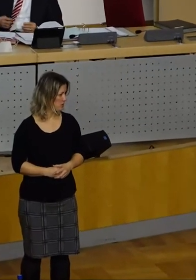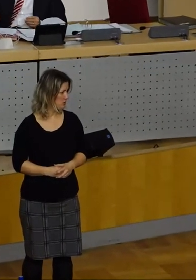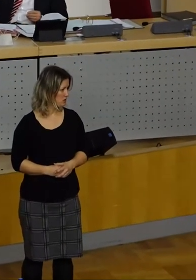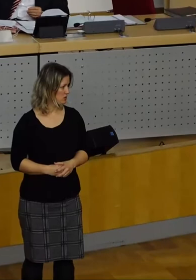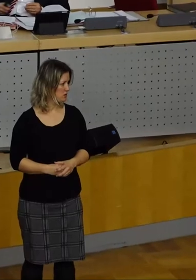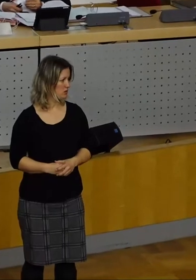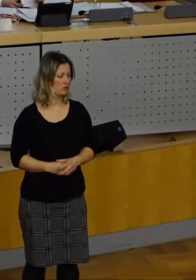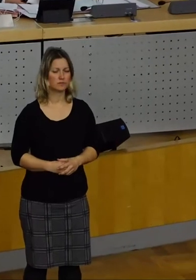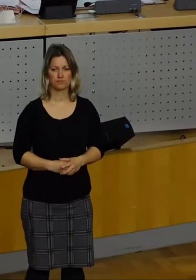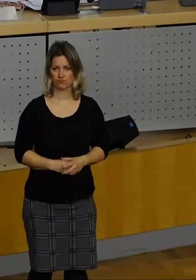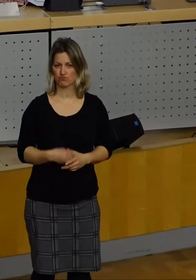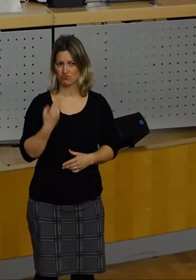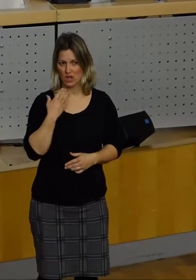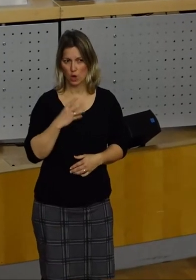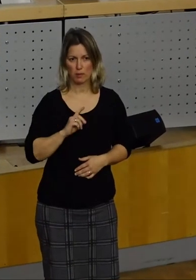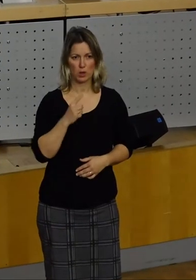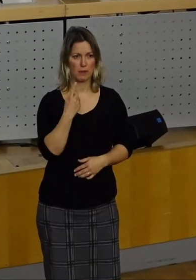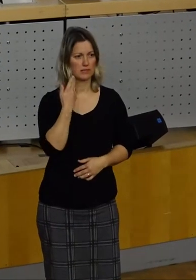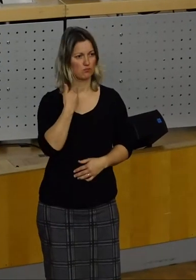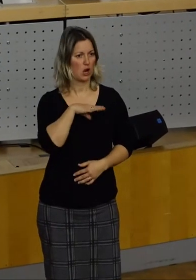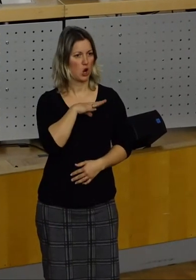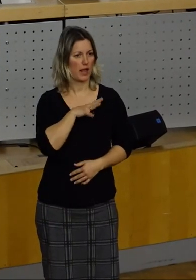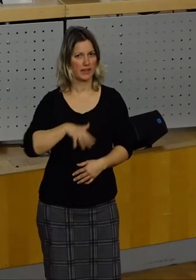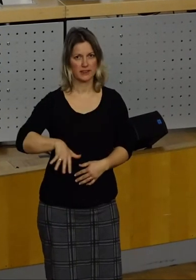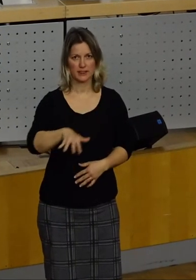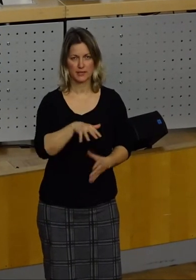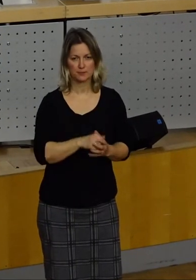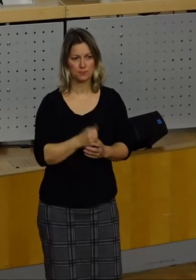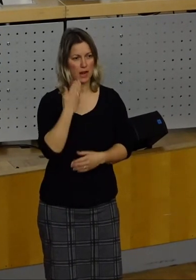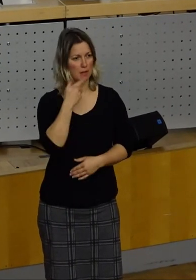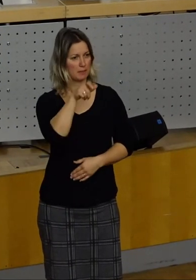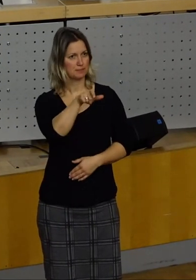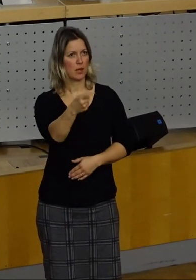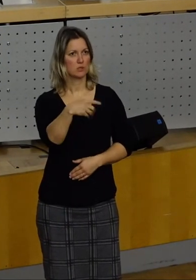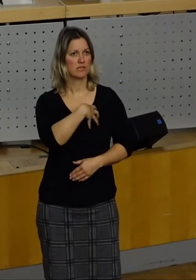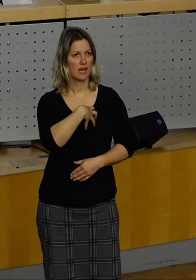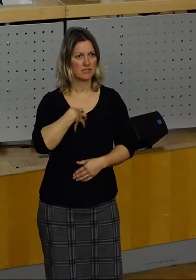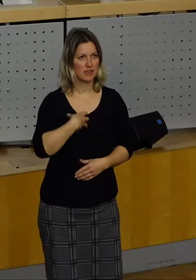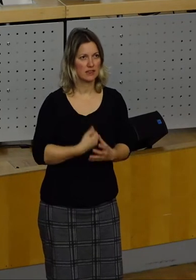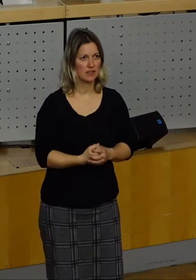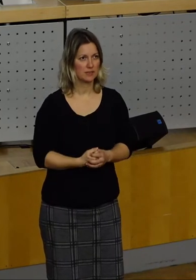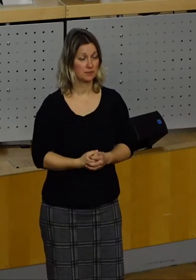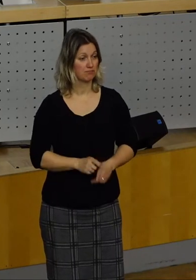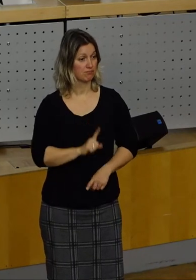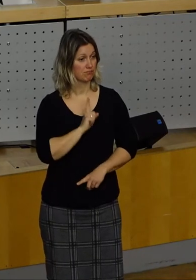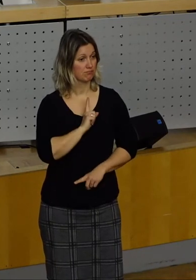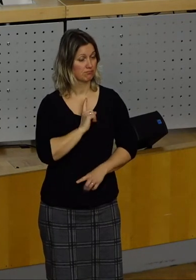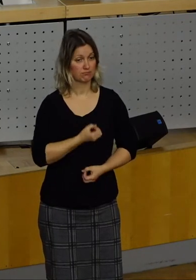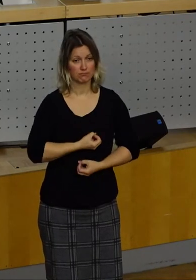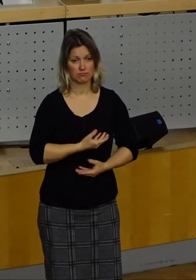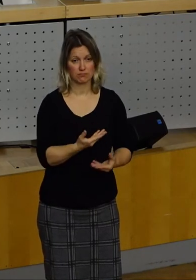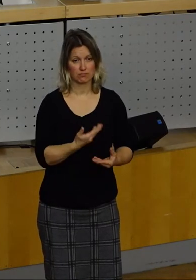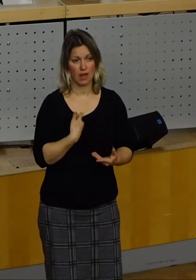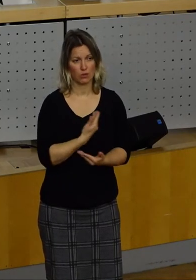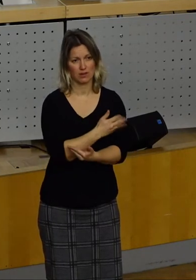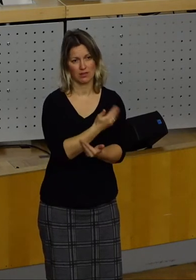Sehr geehrter Herr Oberbürgermeister, liebe Kolleginnen und Kollegen, liebe Dresdner, auch von uns aus einen großen Dank an die